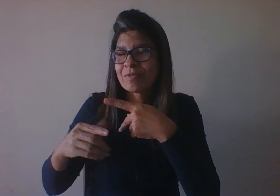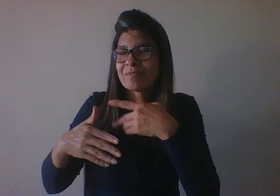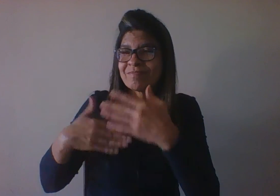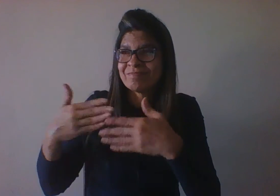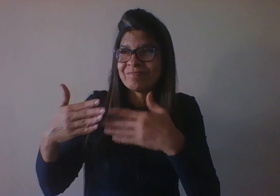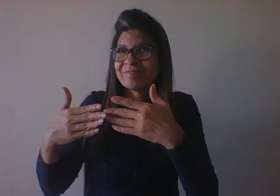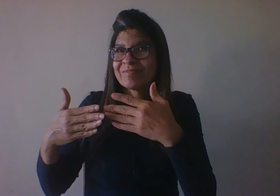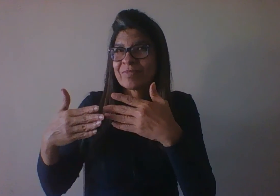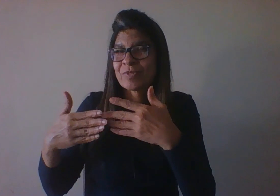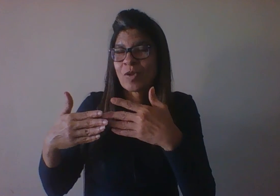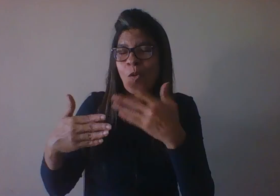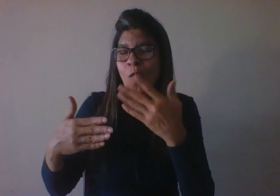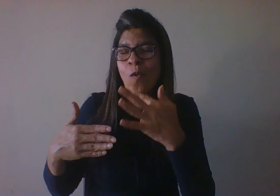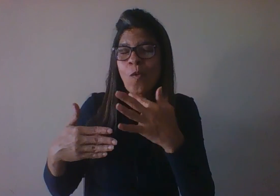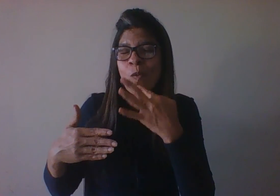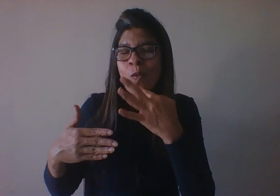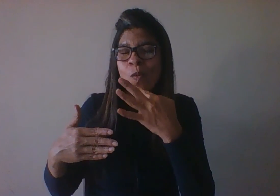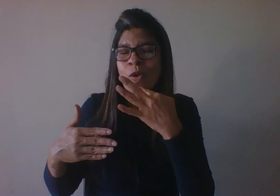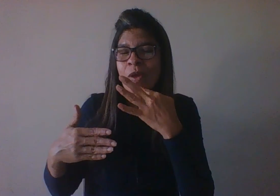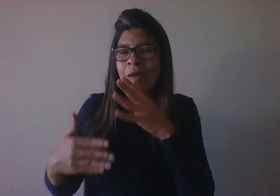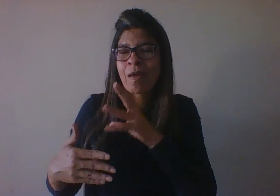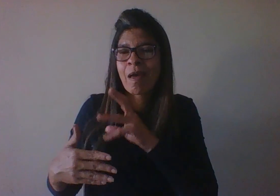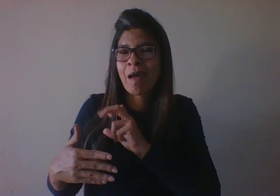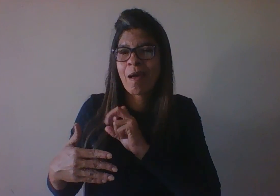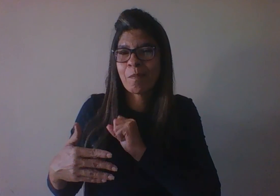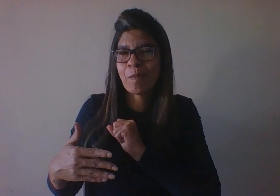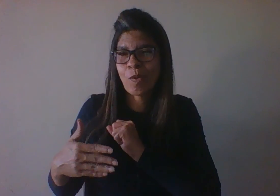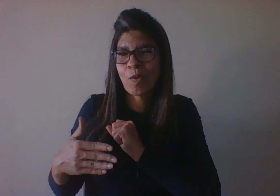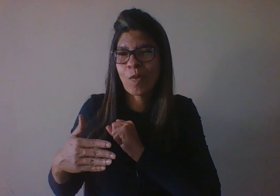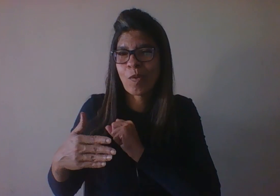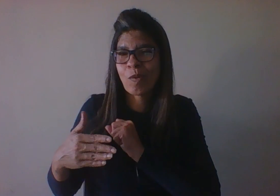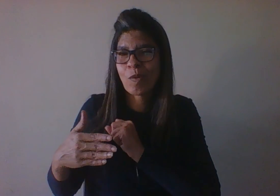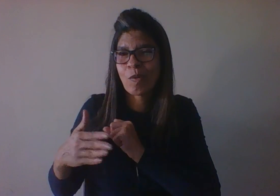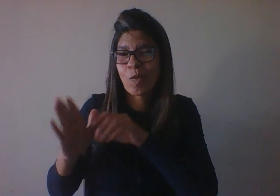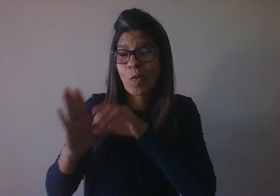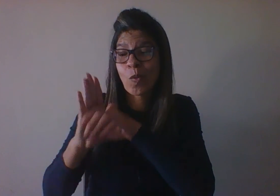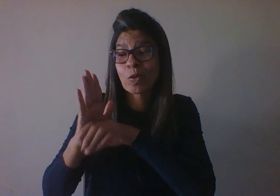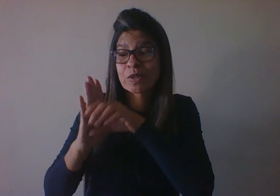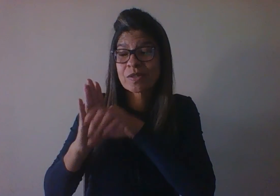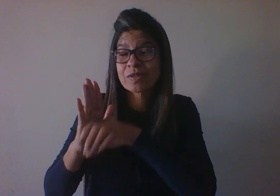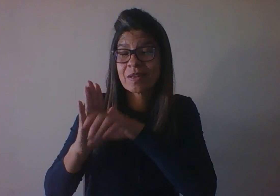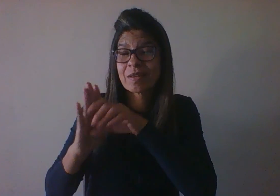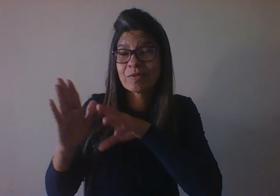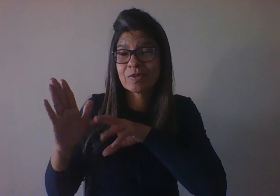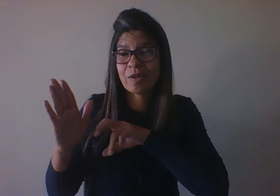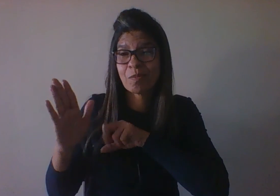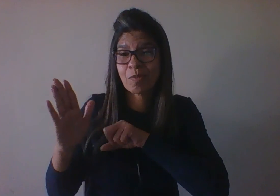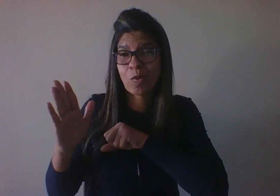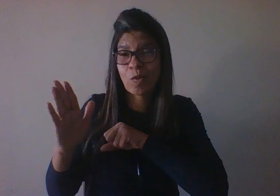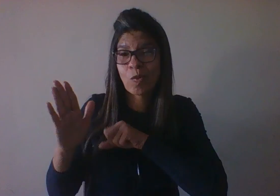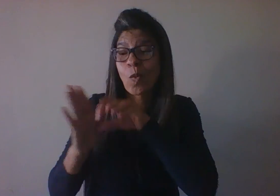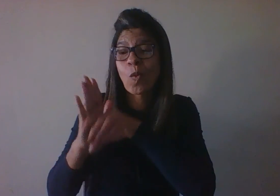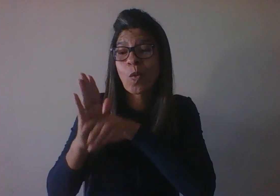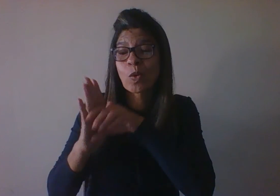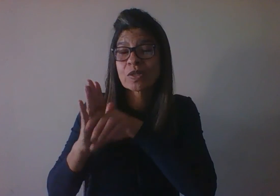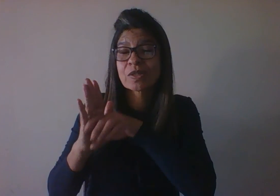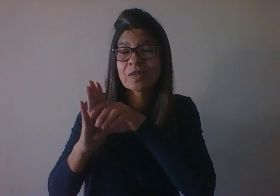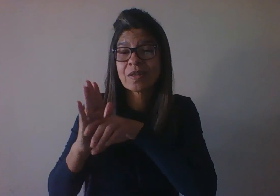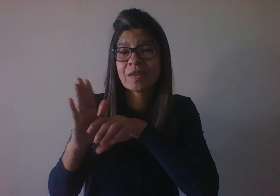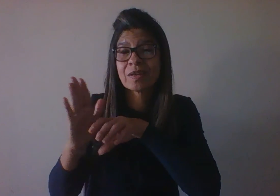abstrato, do que é amor, do que é saudade, do que é gostar. Então, nas operações formais, os